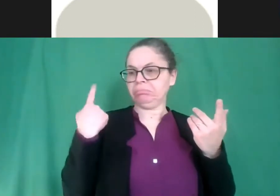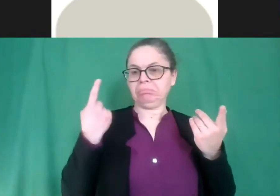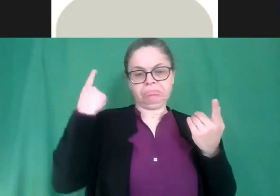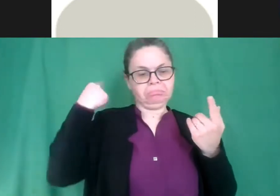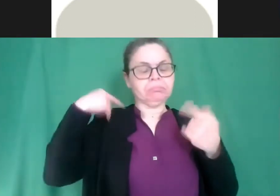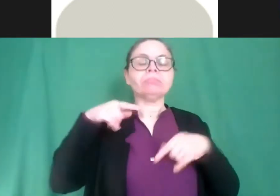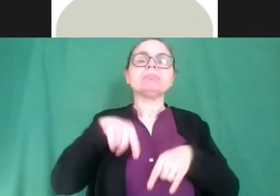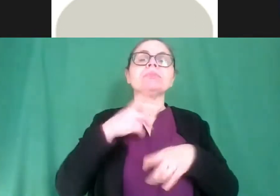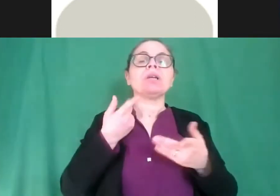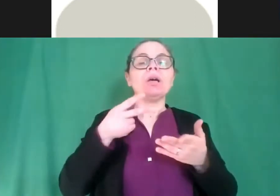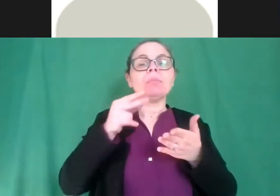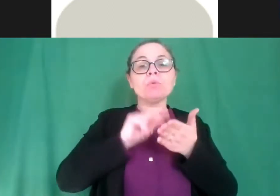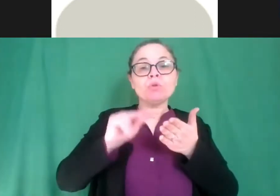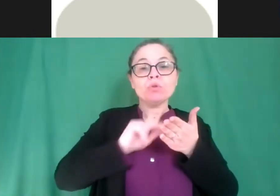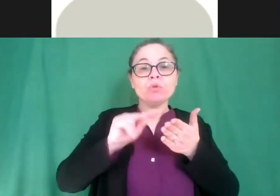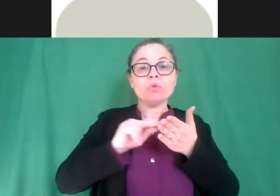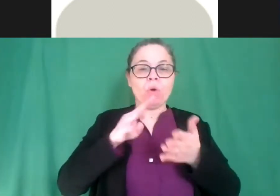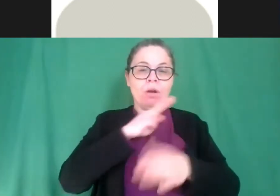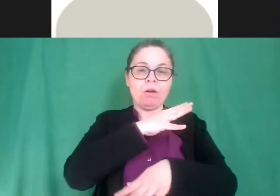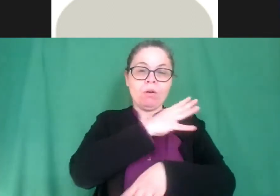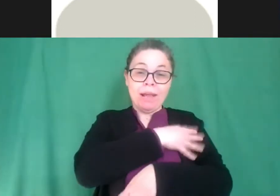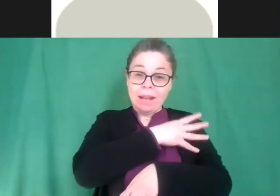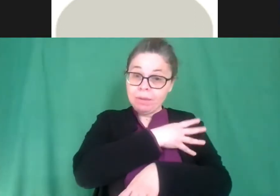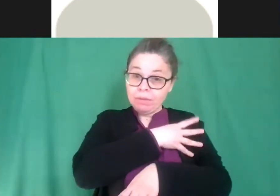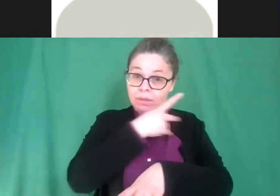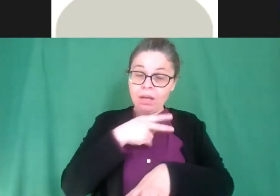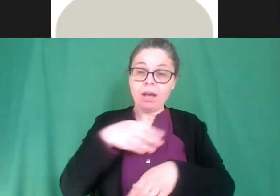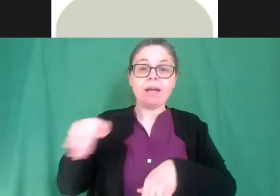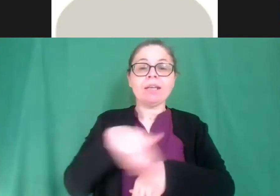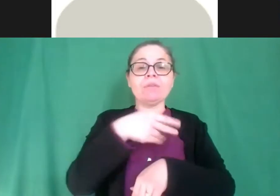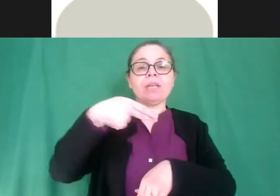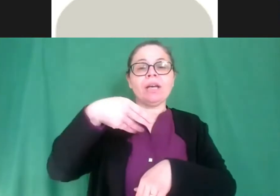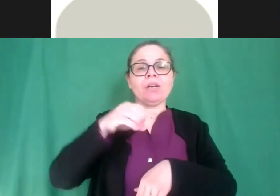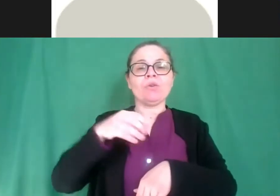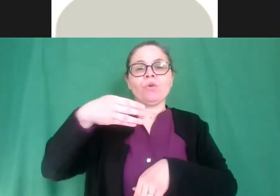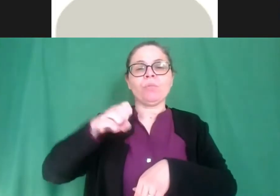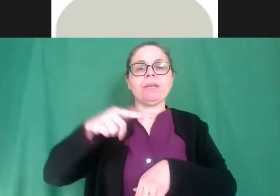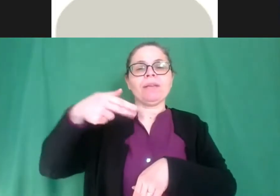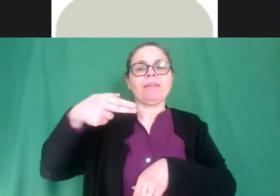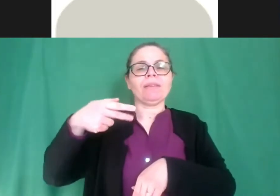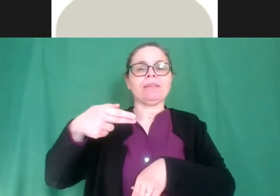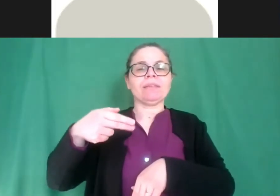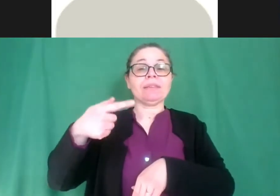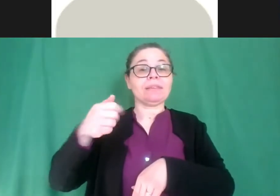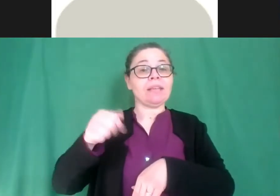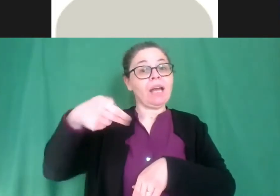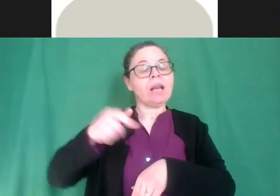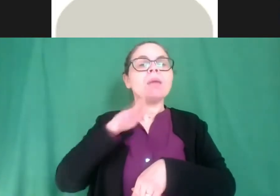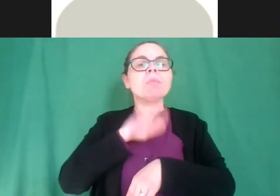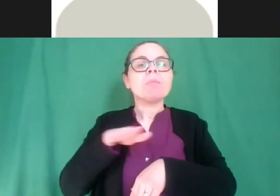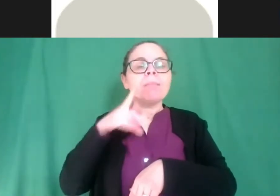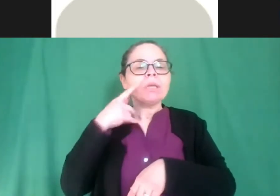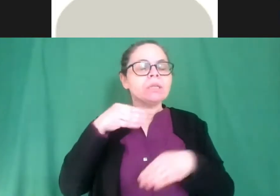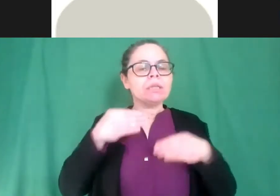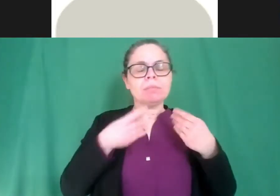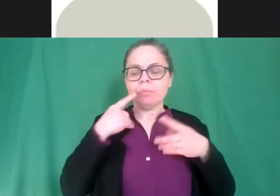primaria e i bambini stavano tutti lavorando a questo concorso che viene sentito veramente tantissimo nella nostra scuola